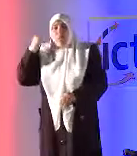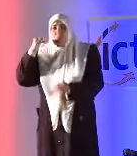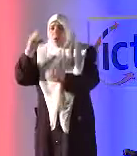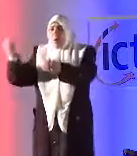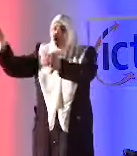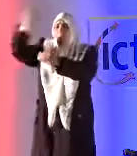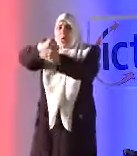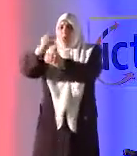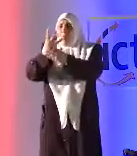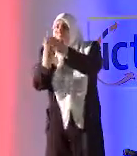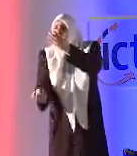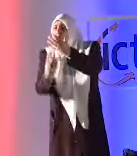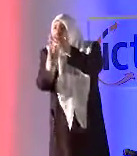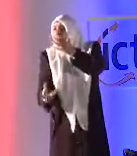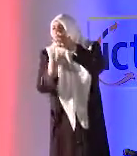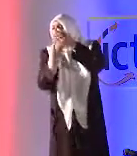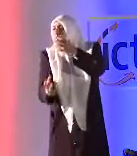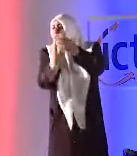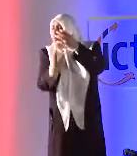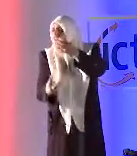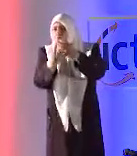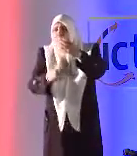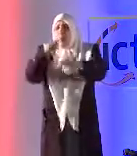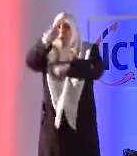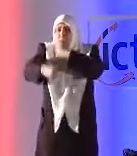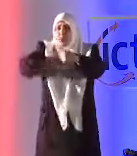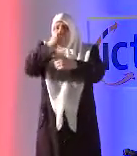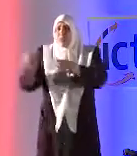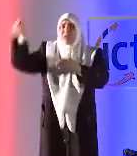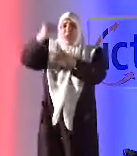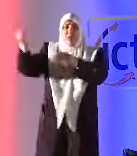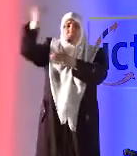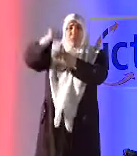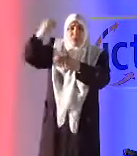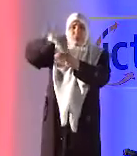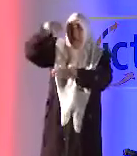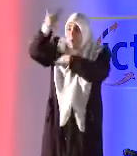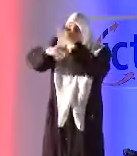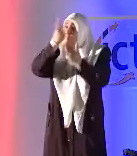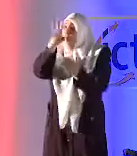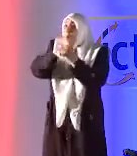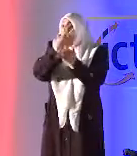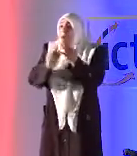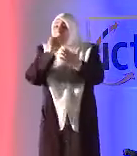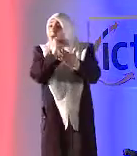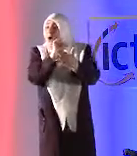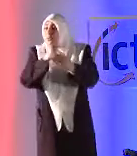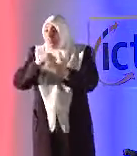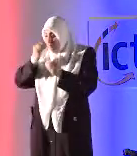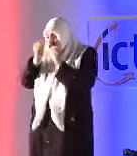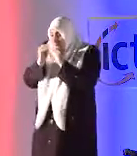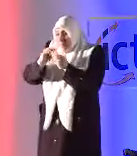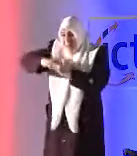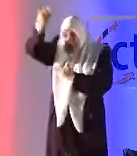برامج متخصصة على جهازه أو يستخدم برنامج متخصص على جهازه